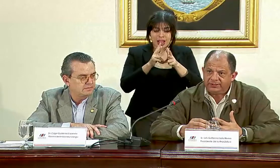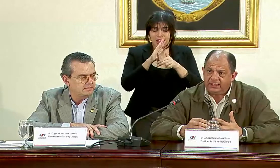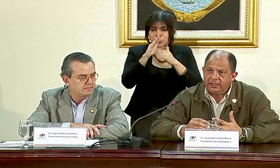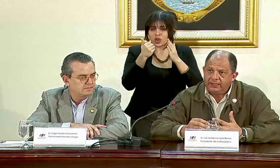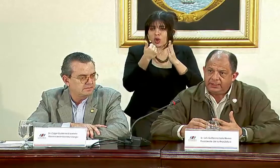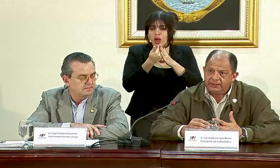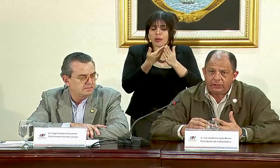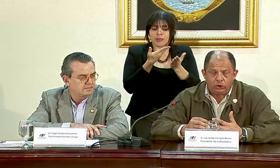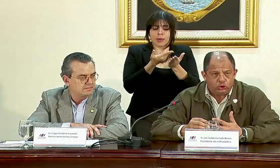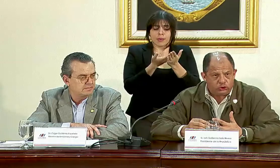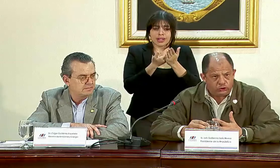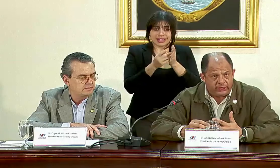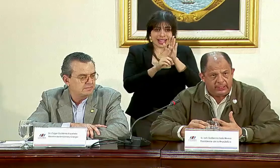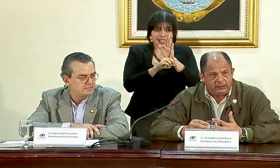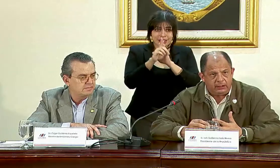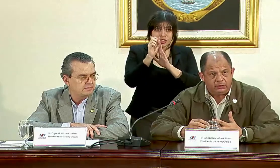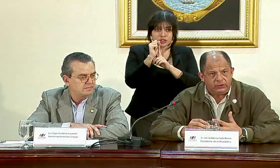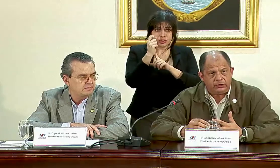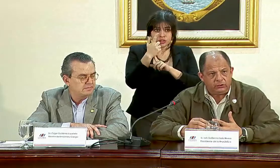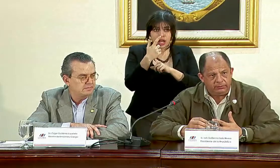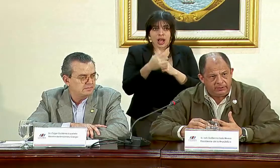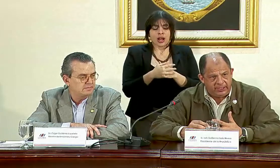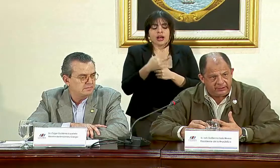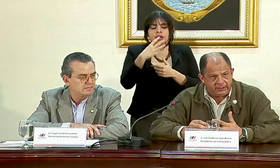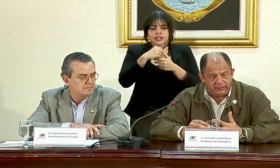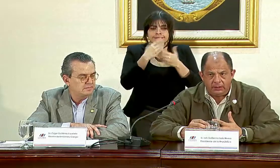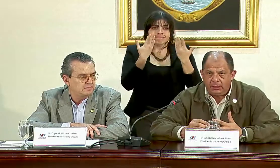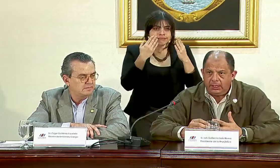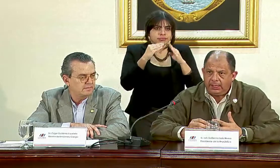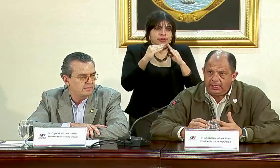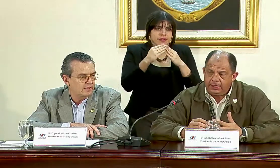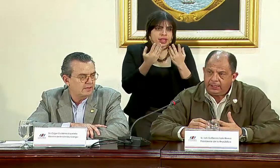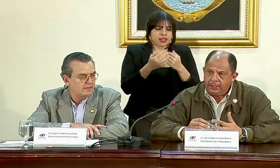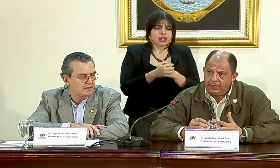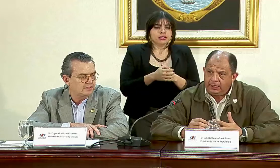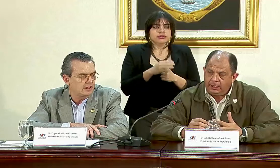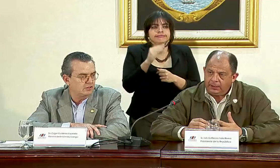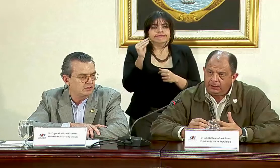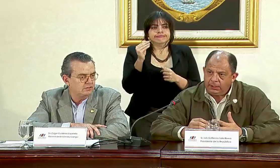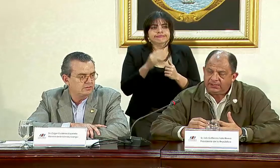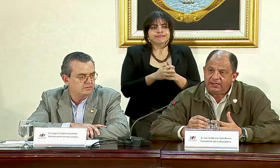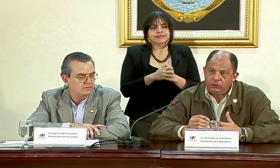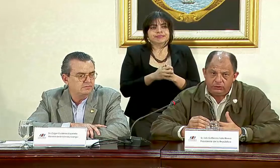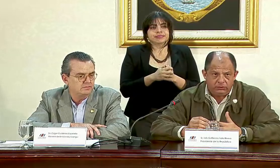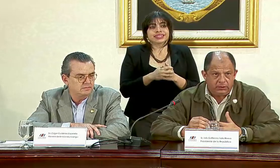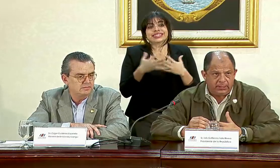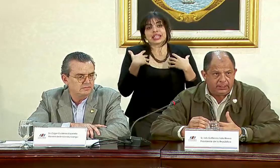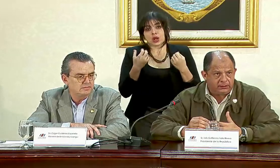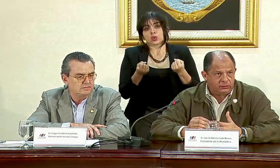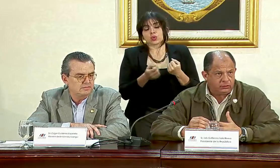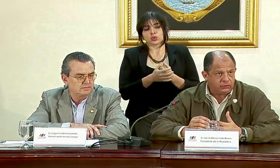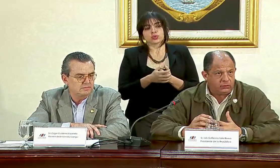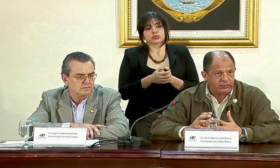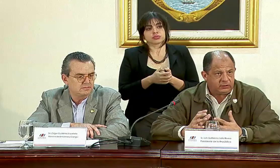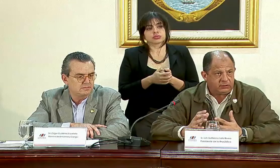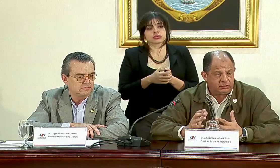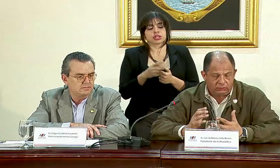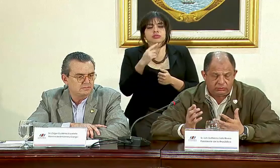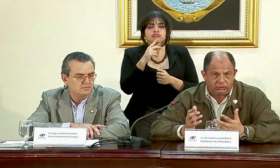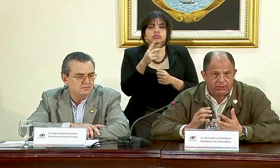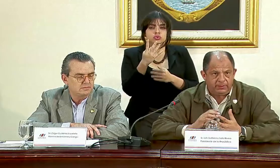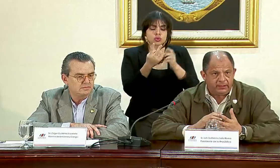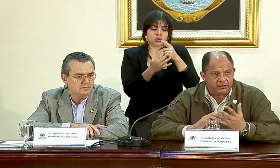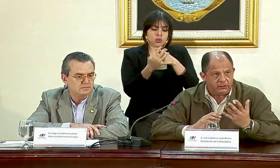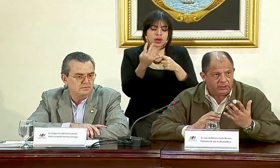toda la propuesta de desarrollo social, incluyendo vivienda y salud, que son los cuatro,